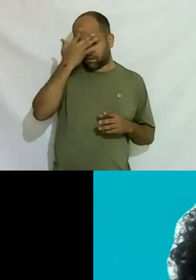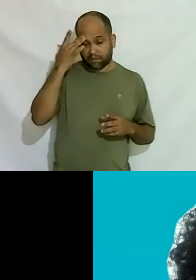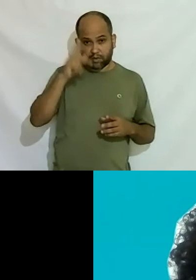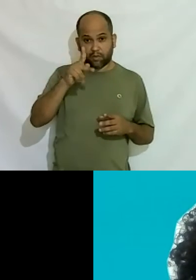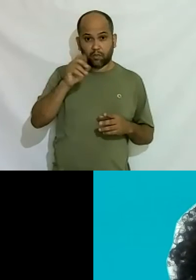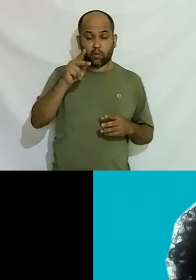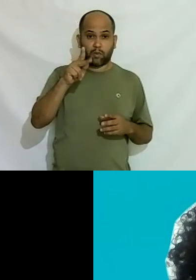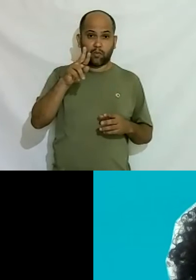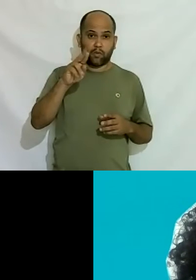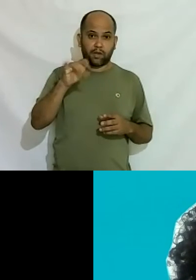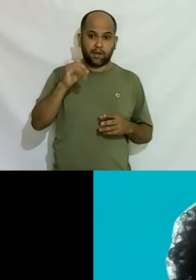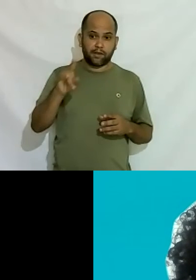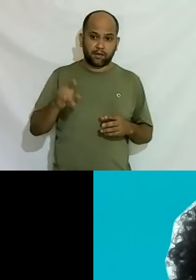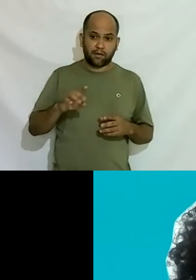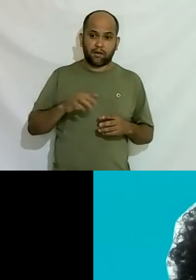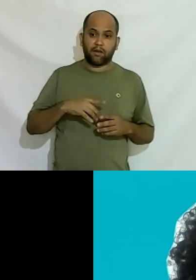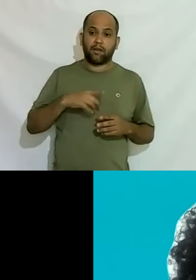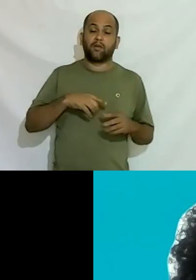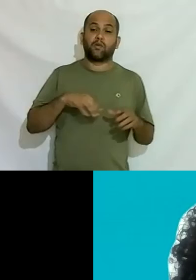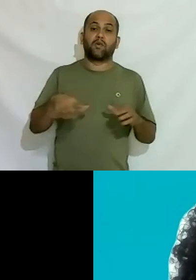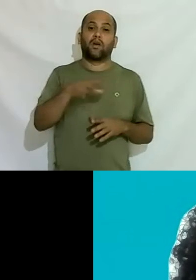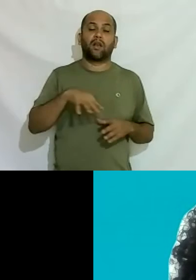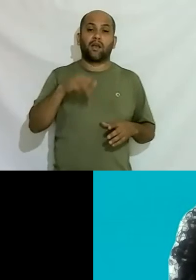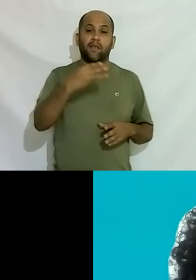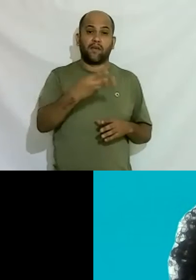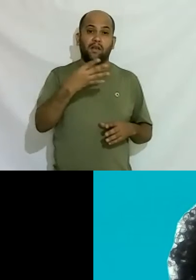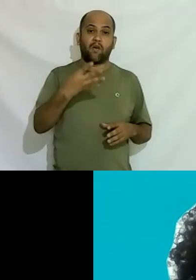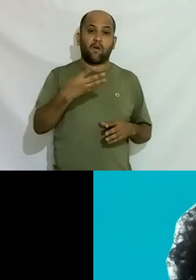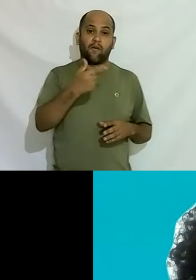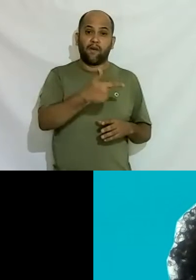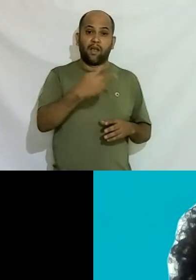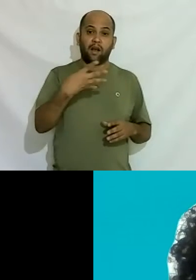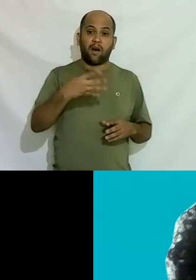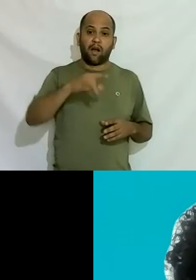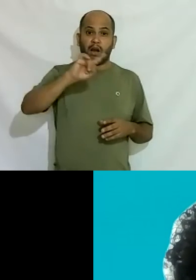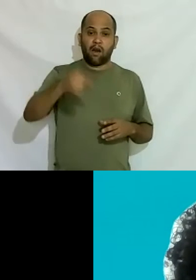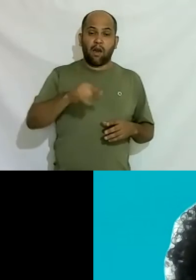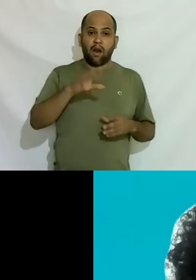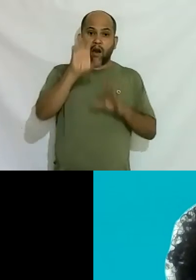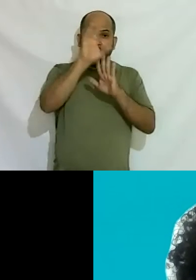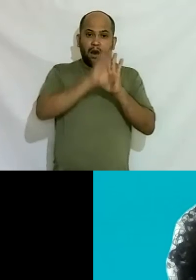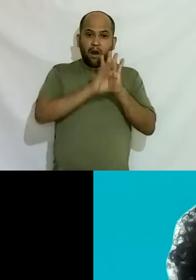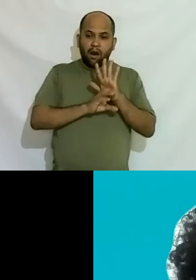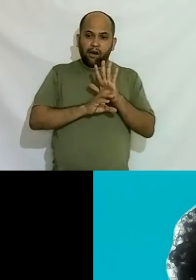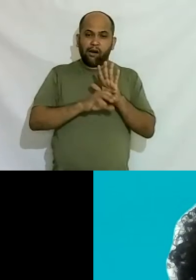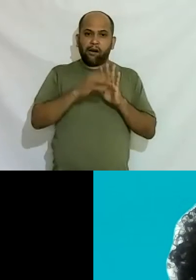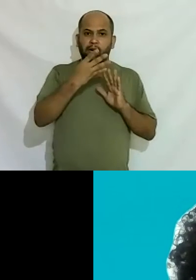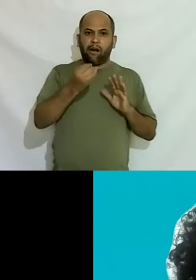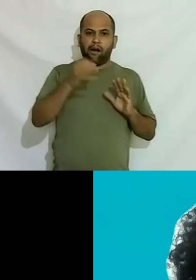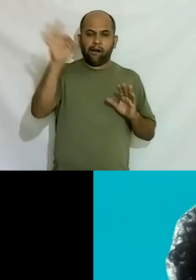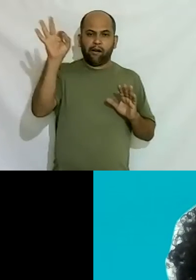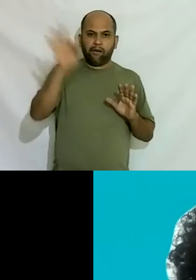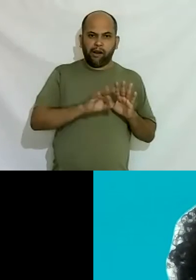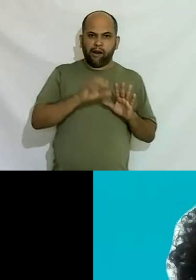é verdade no transemprego nós temos 24 mil currículos 40% em curso superior agora tem muita gente no armário